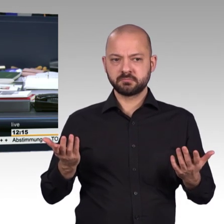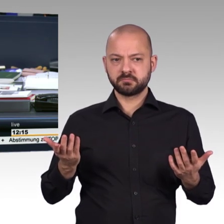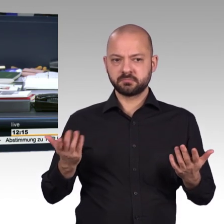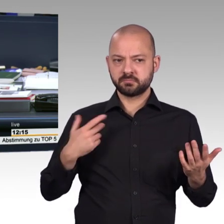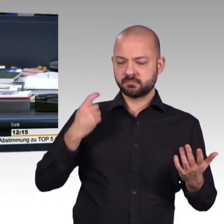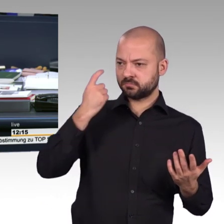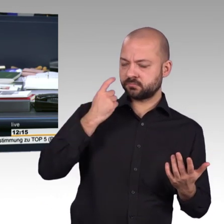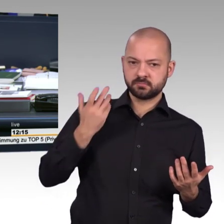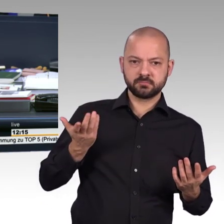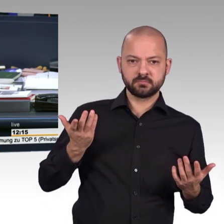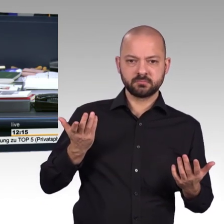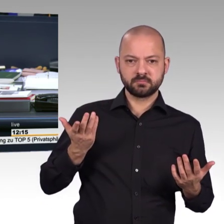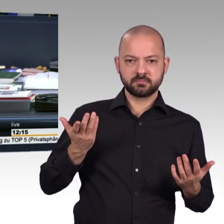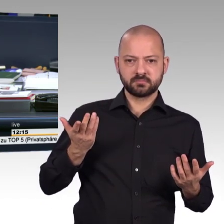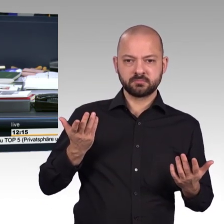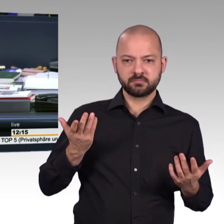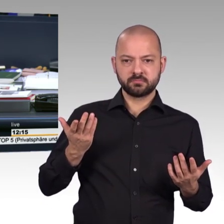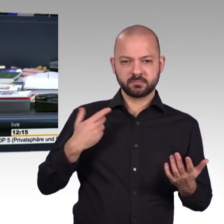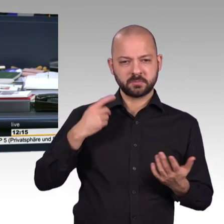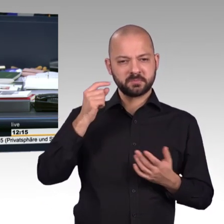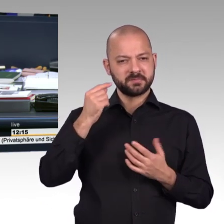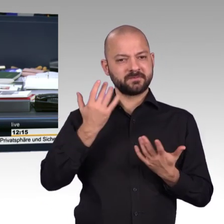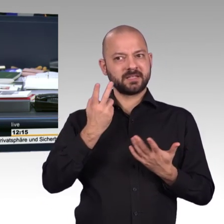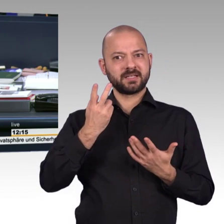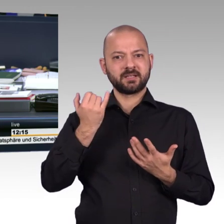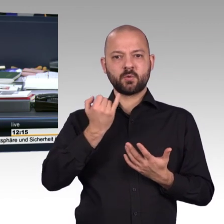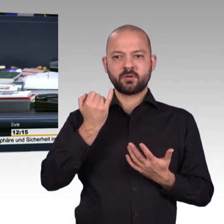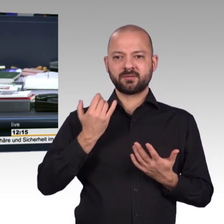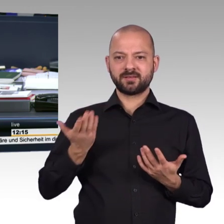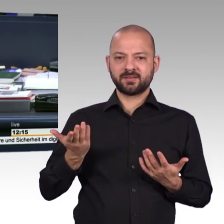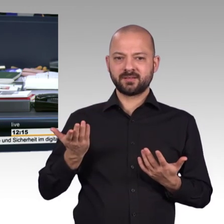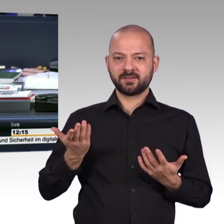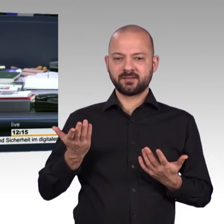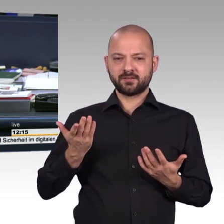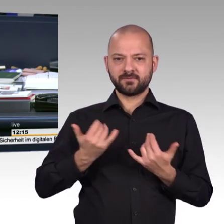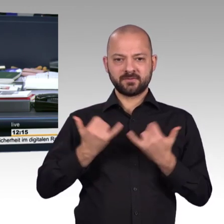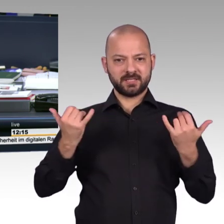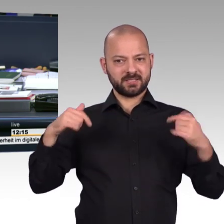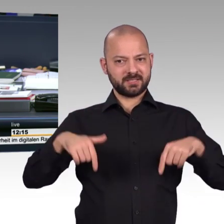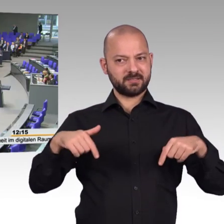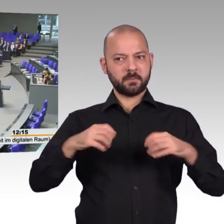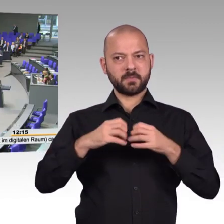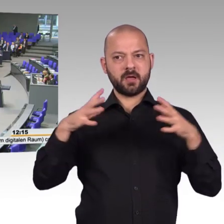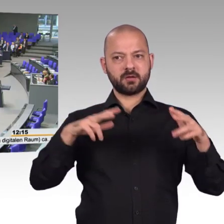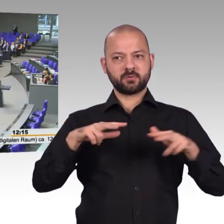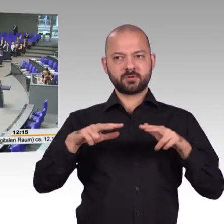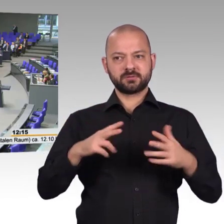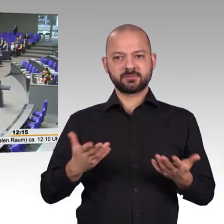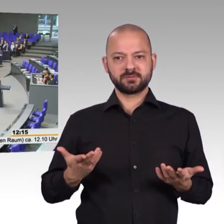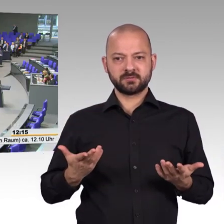Also, nochmal, wer stimmt für den Überweisungsvorschlag der Großen Koalition? Der SPD und der CDU,